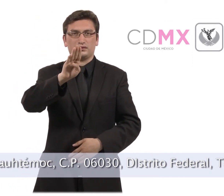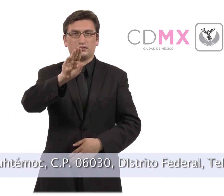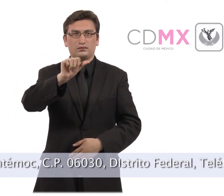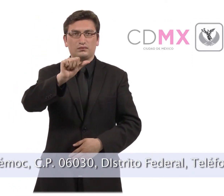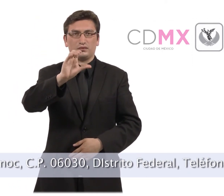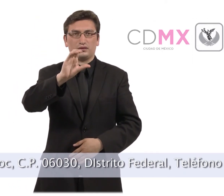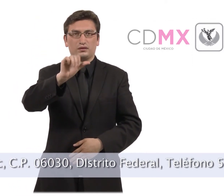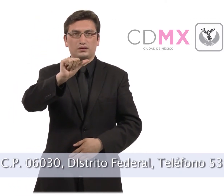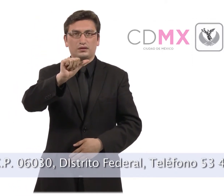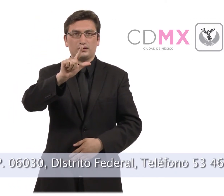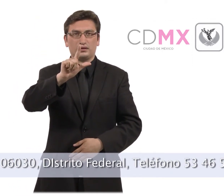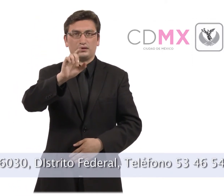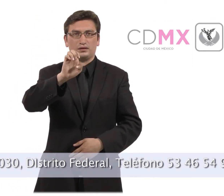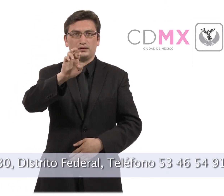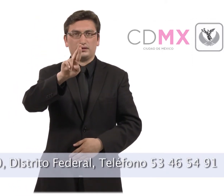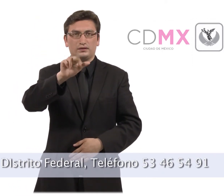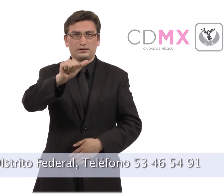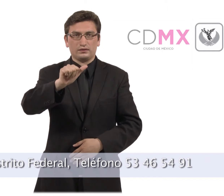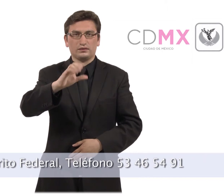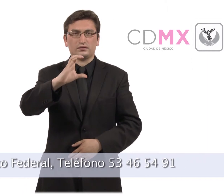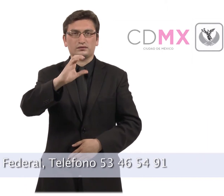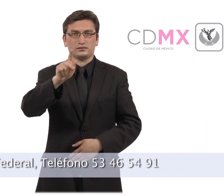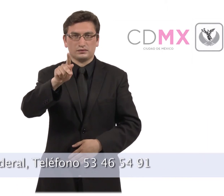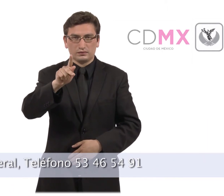teléfono 53465491.